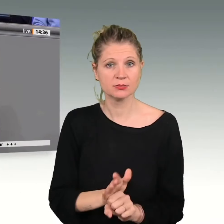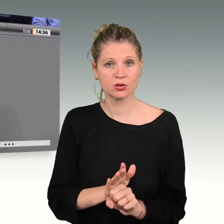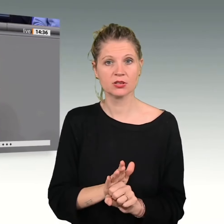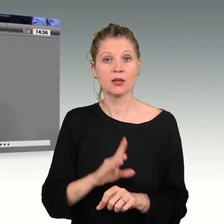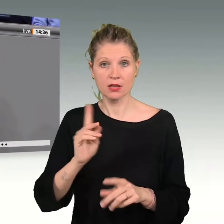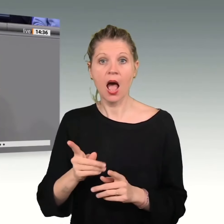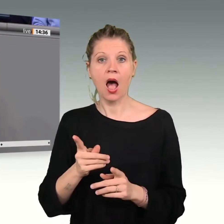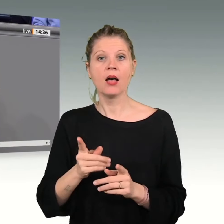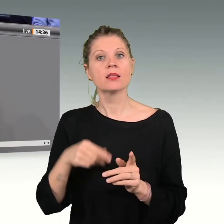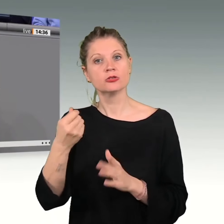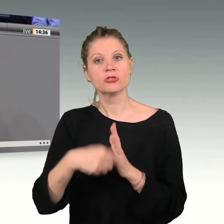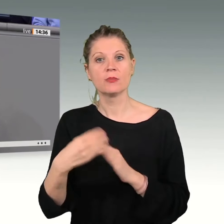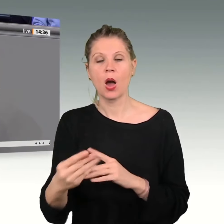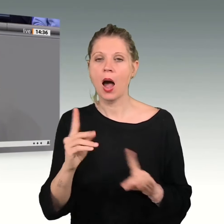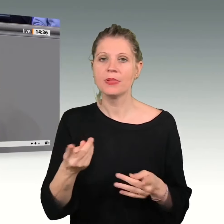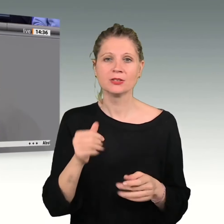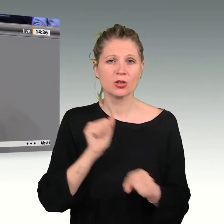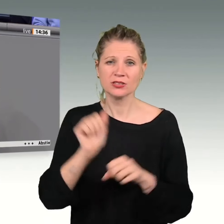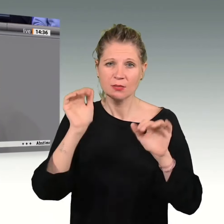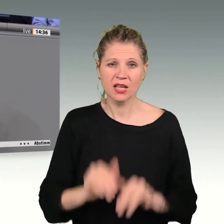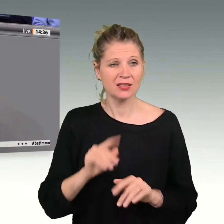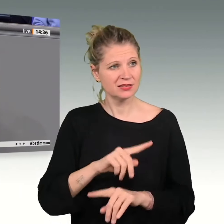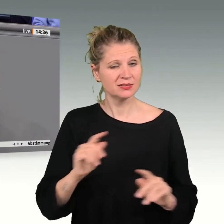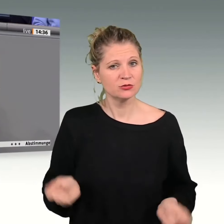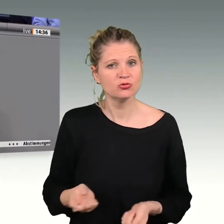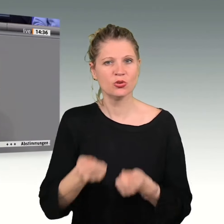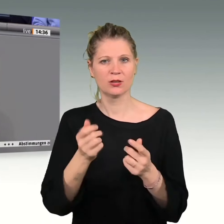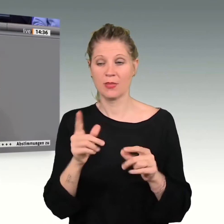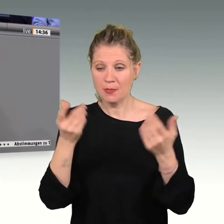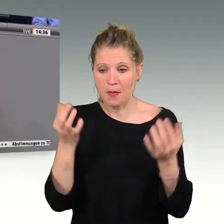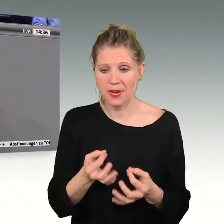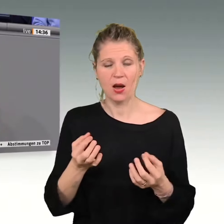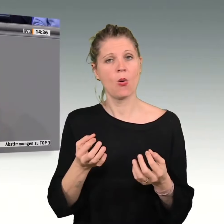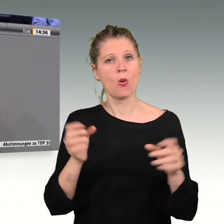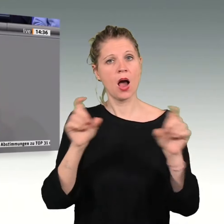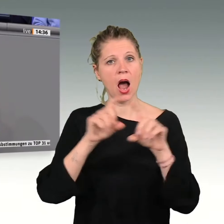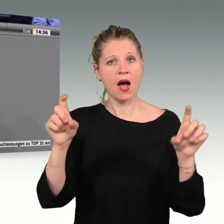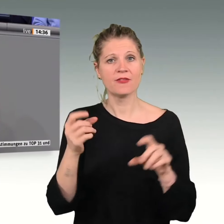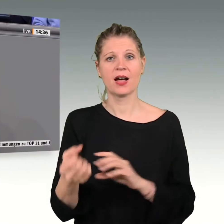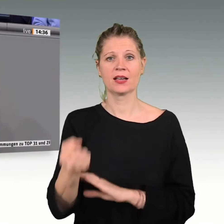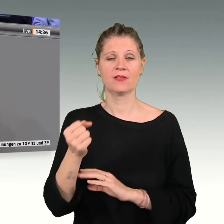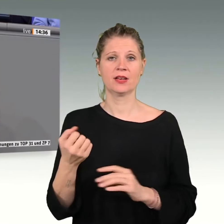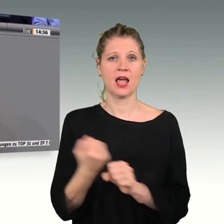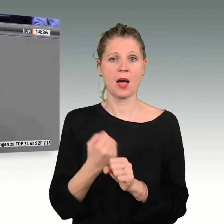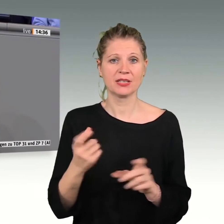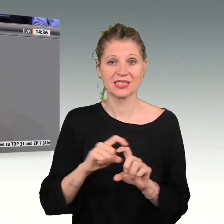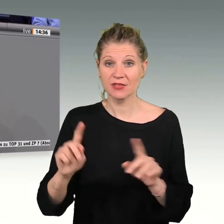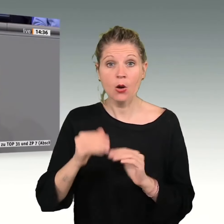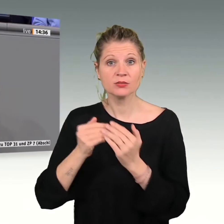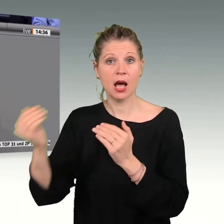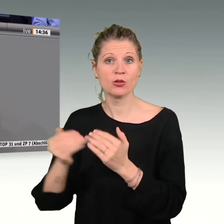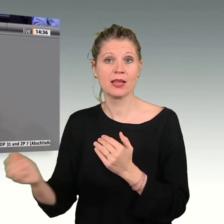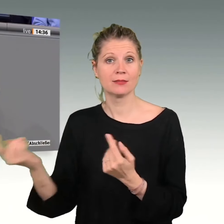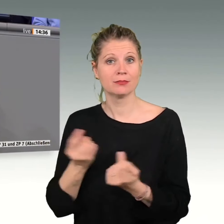treiben ihn voran. Wir brauchen in diesem Land Arbeitskräfte, Fachkräfte, ja sogar auch aus dem Ausland, die zu uns kommen, dringend,